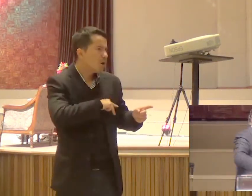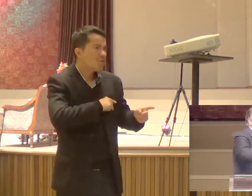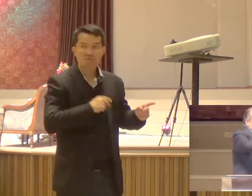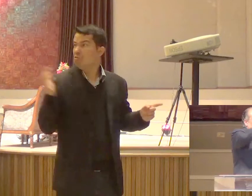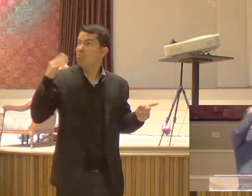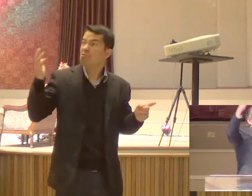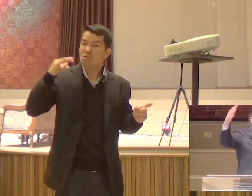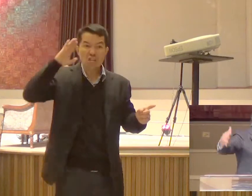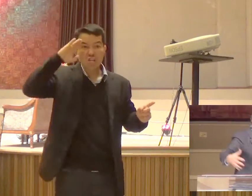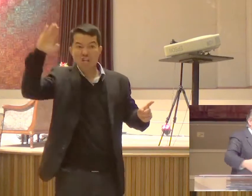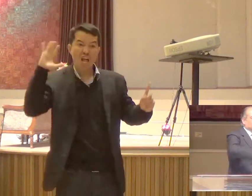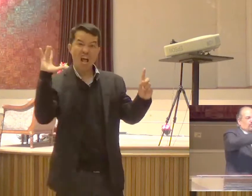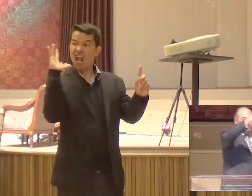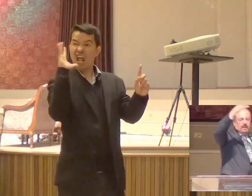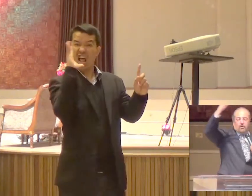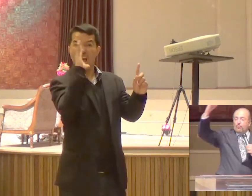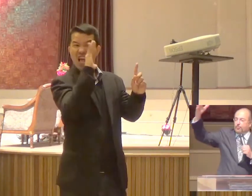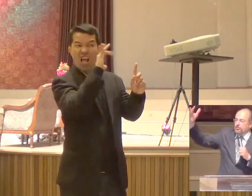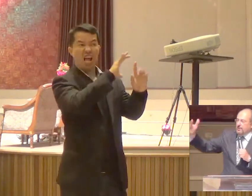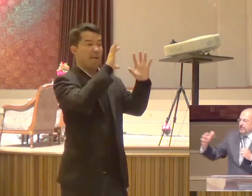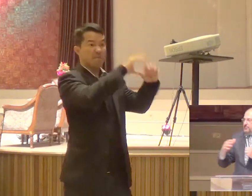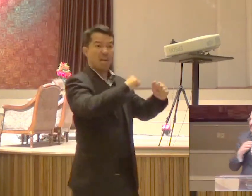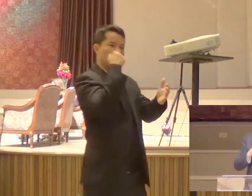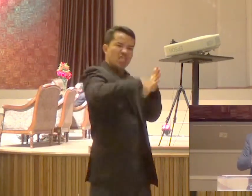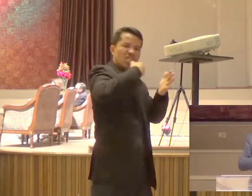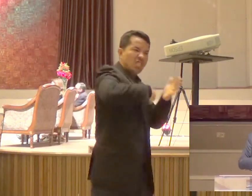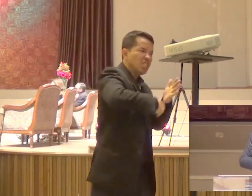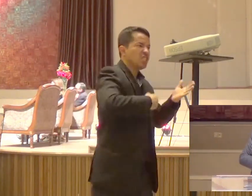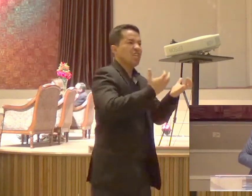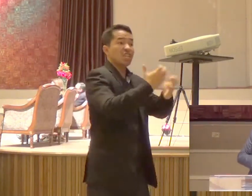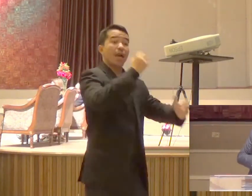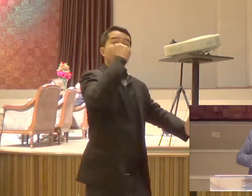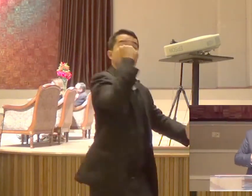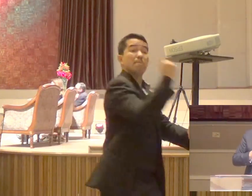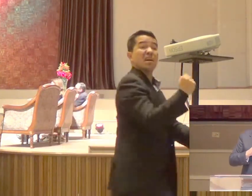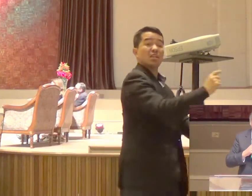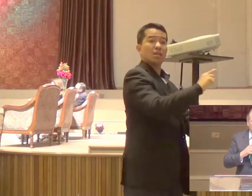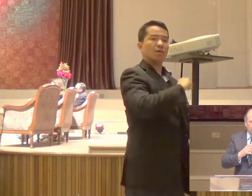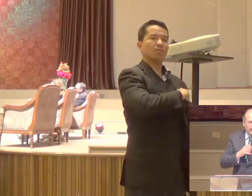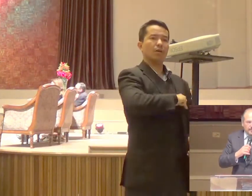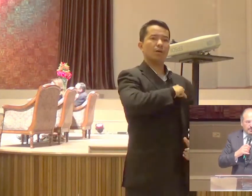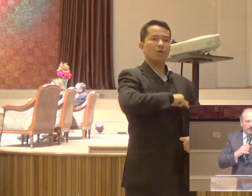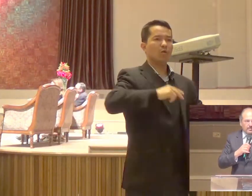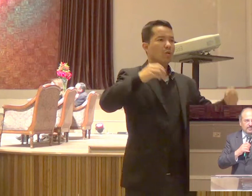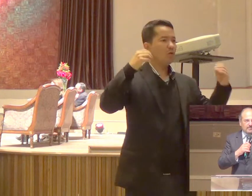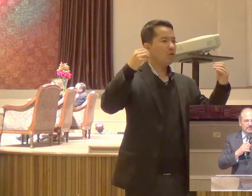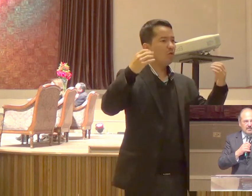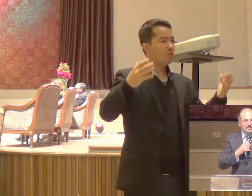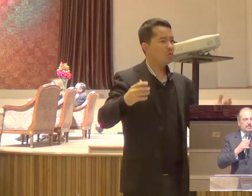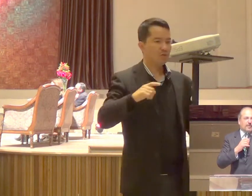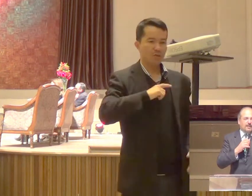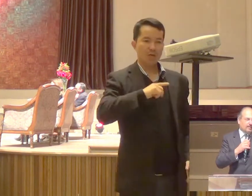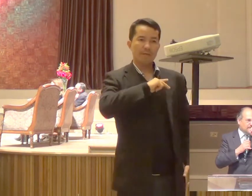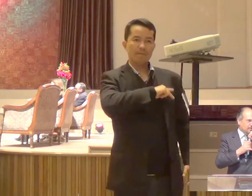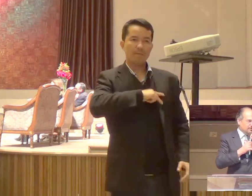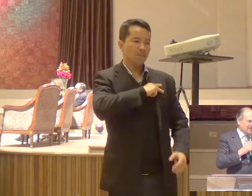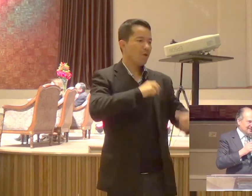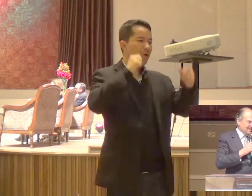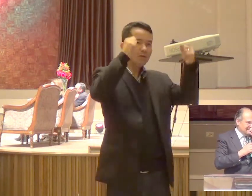sedição Na cidade Alguma confusão Na cidade Para prender O apóstolo Paulo E Paulo disse assim Gente Deixa eu falar uma coisa Para vocês